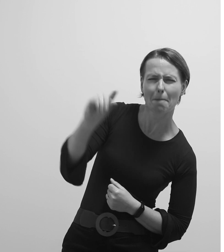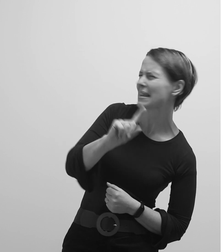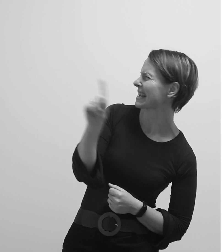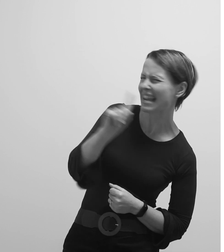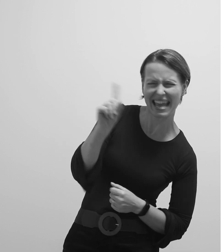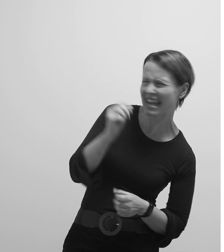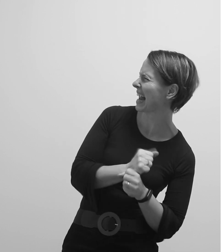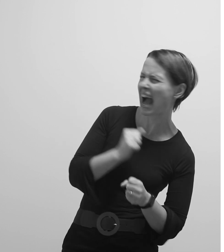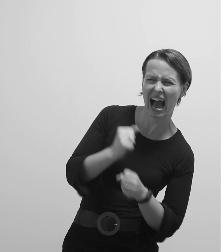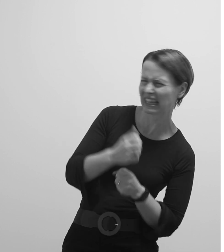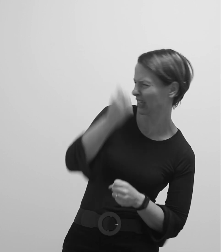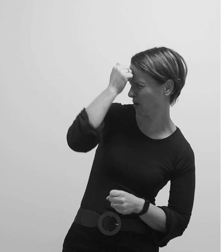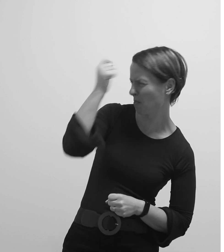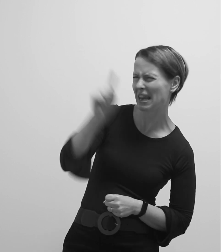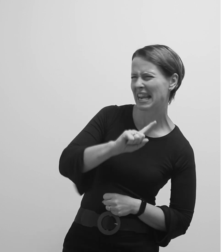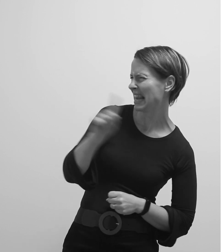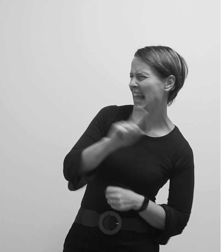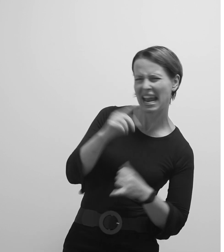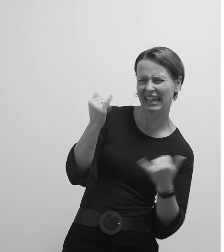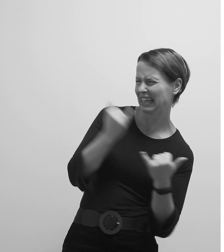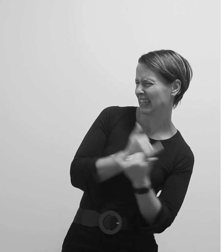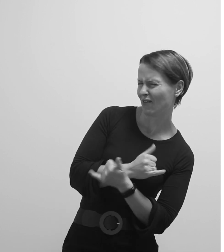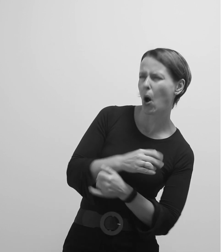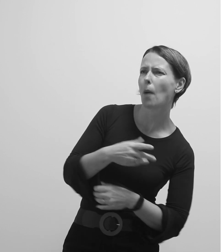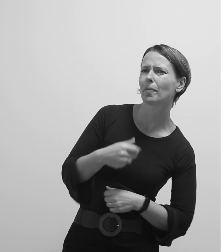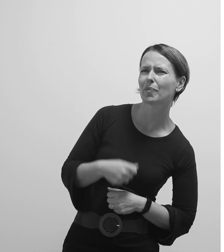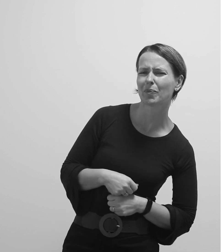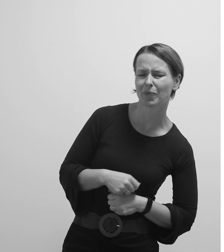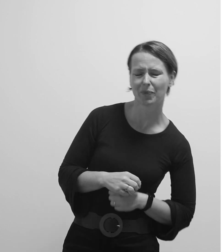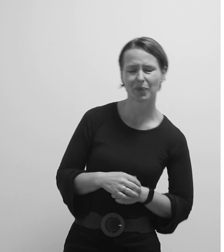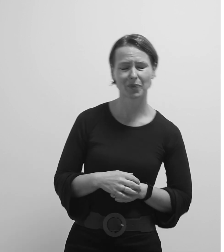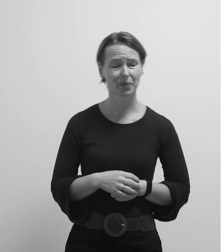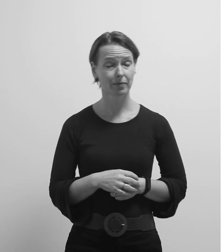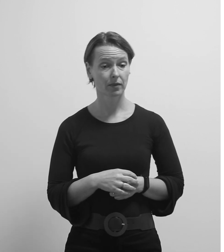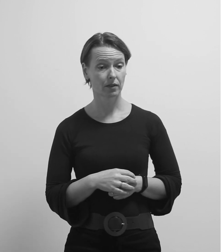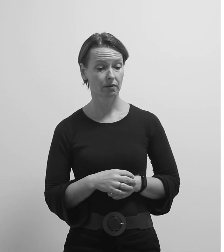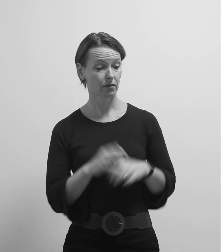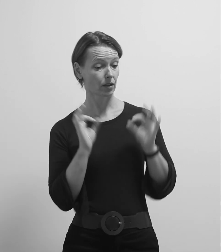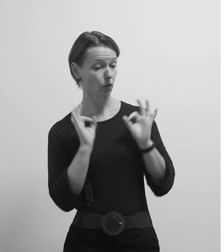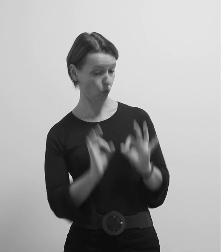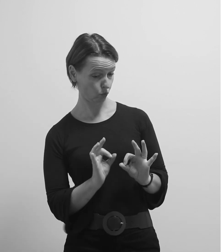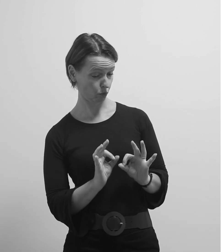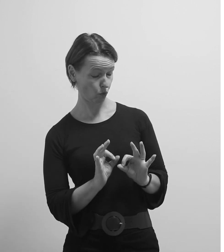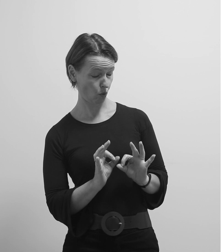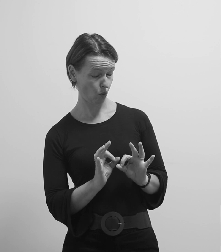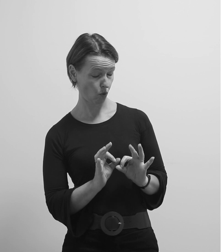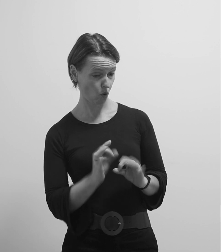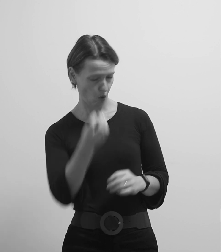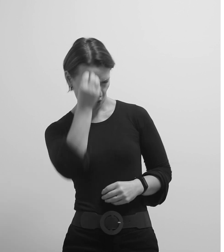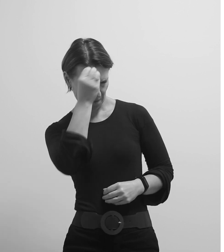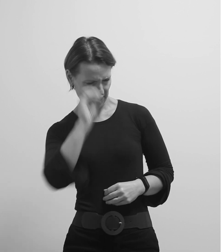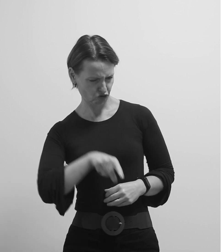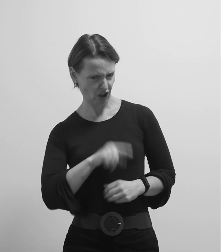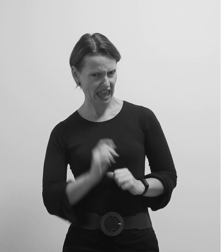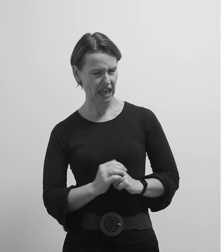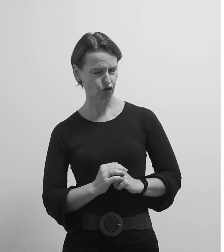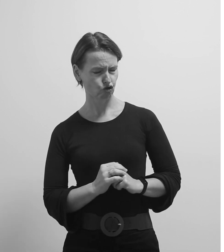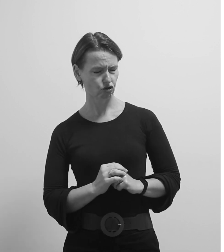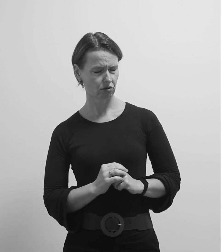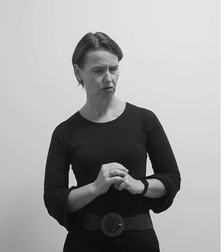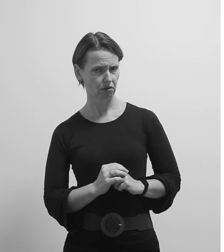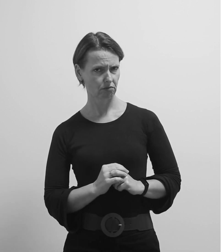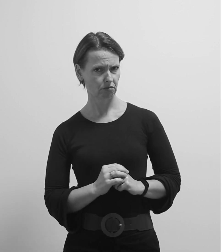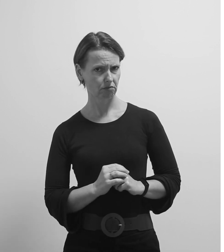da neću više raditi ni gluposti ni nepodopštine. Ozbiljno. Obećavaš.